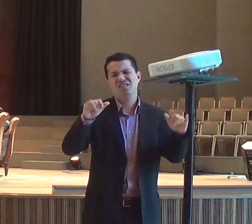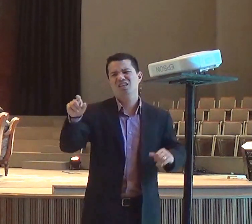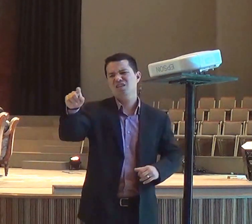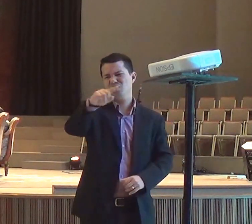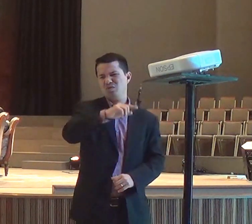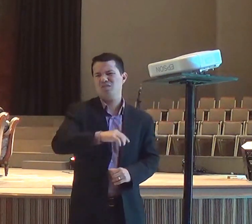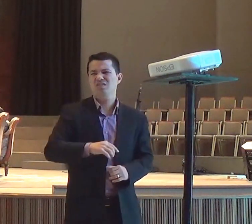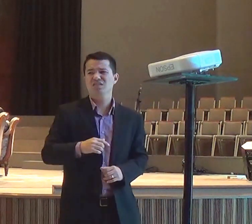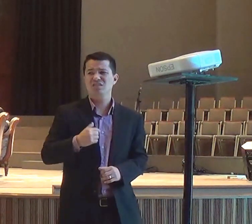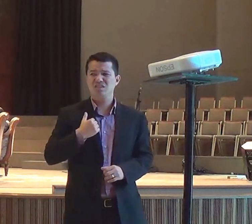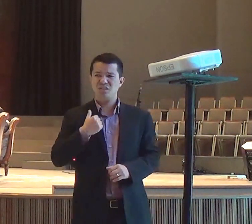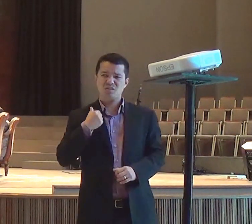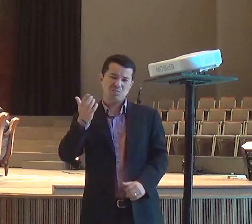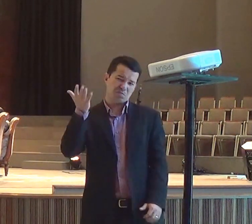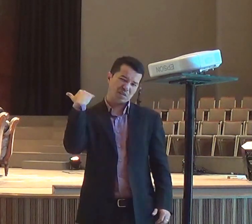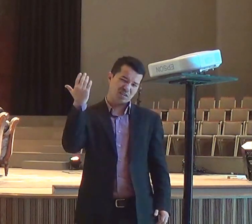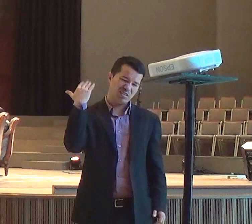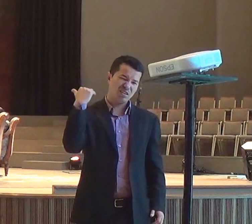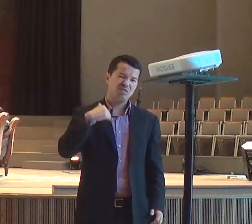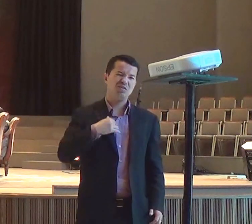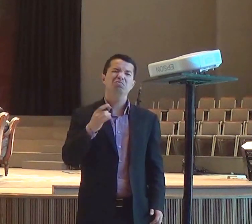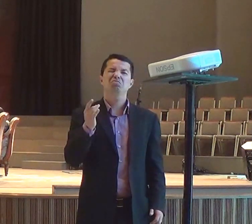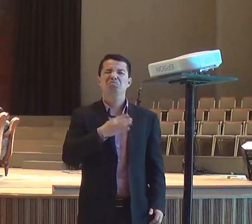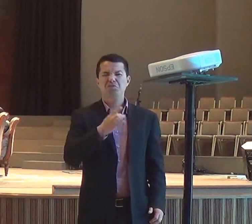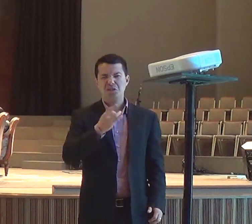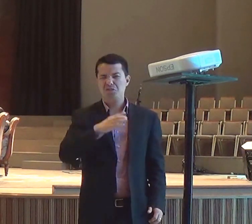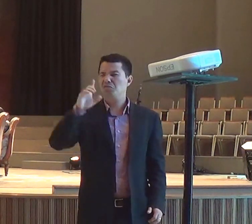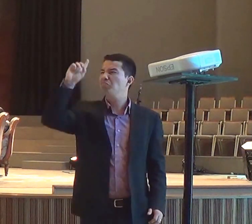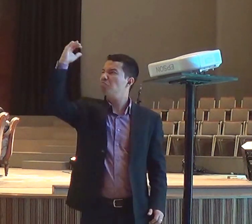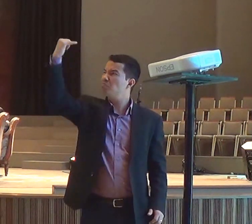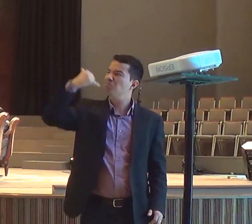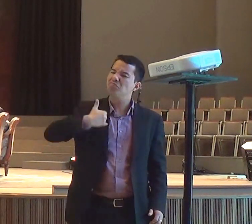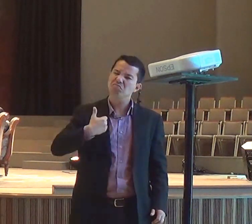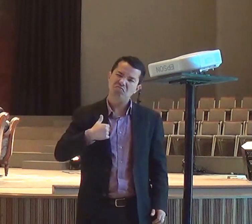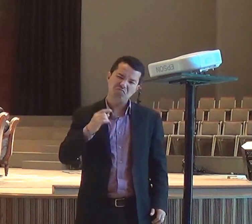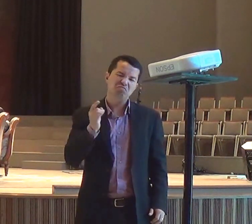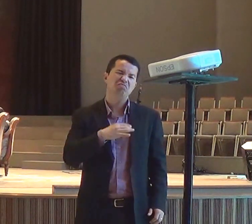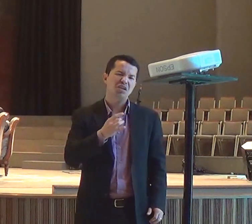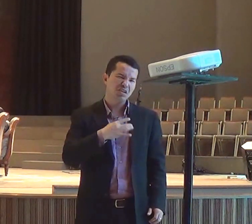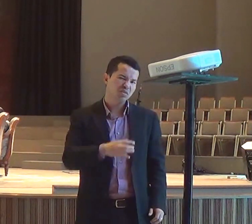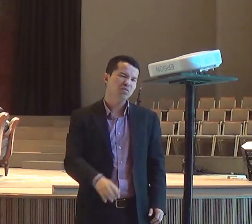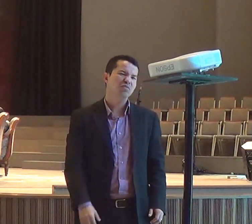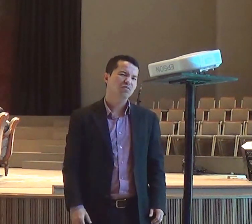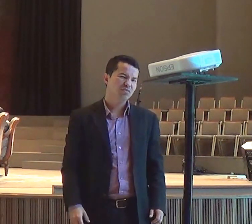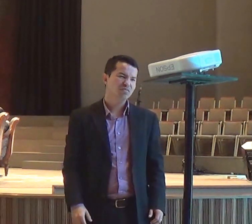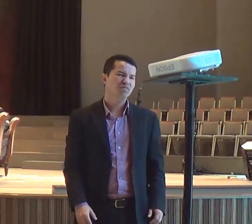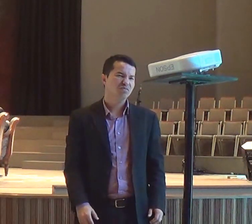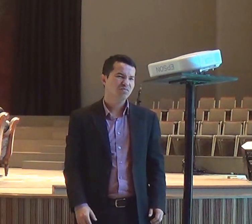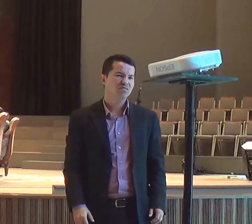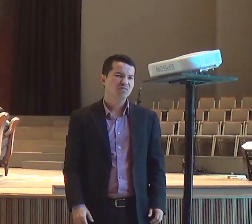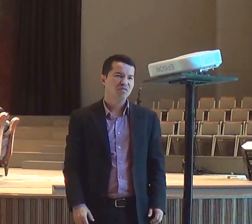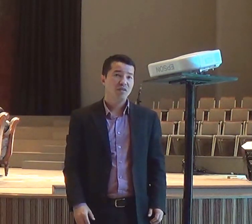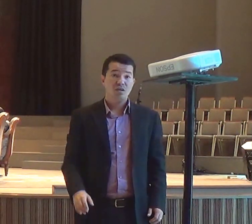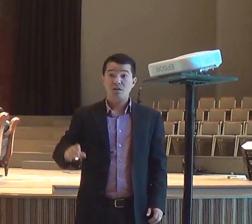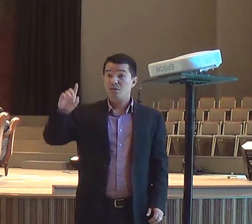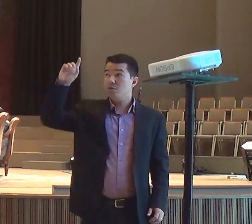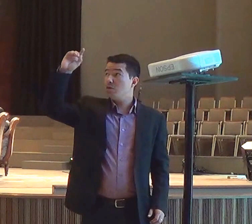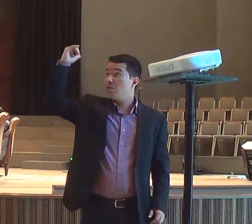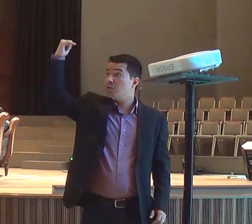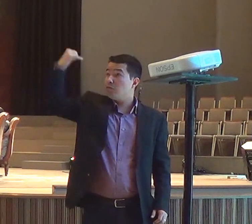a voz de Deus, que Deus fala, mas quando Ele fala, a gente tem que tomar, atitudes, e